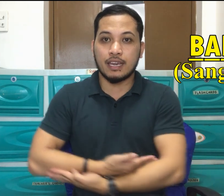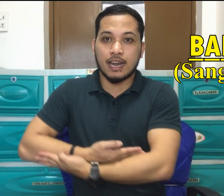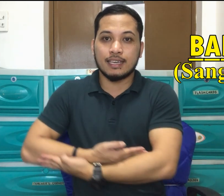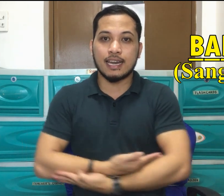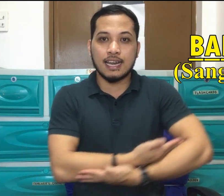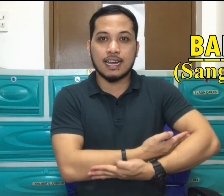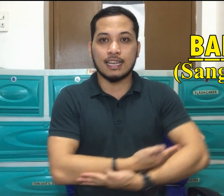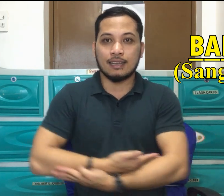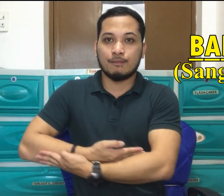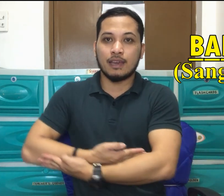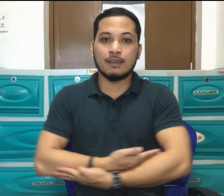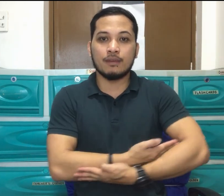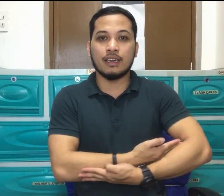Ayan. Baby.